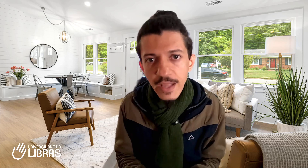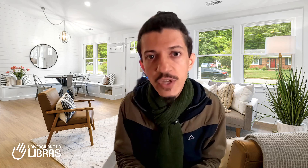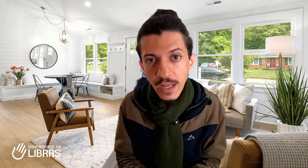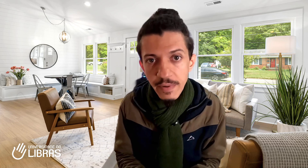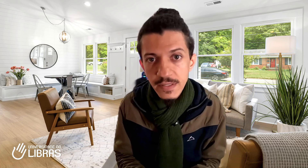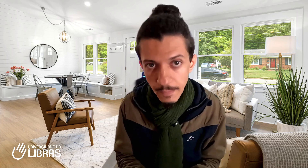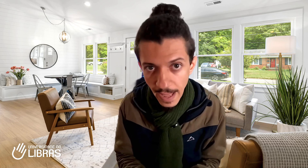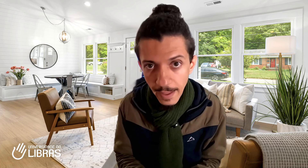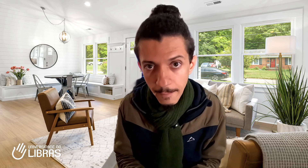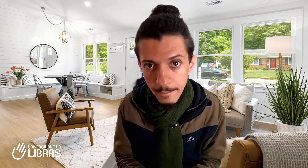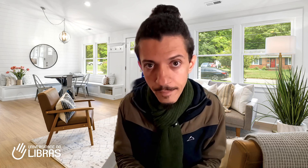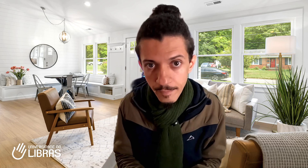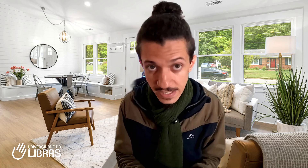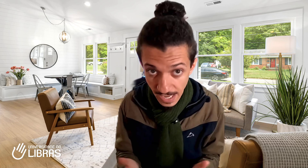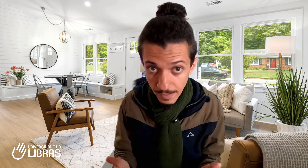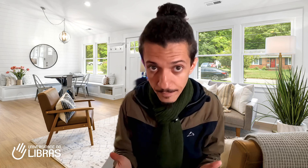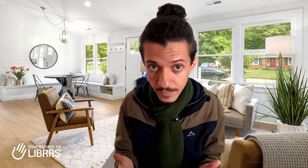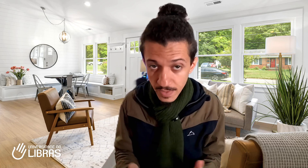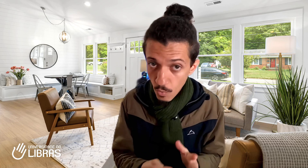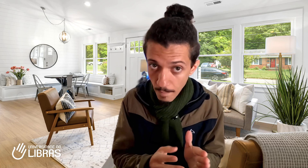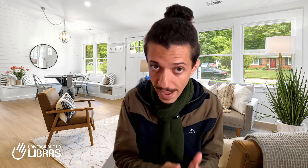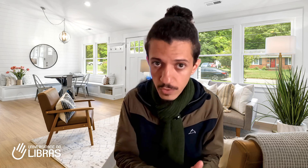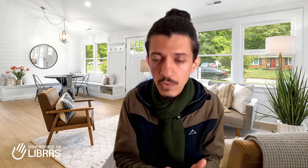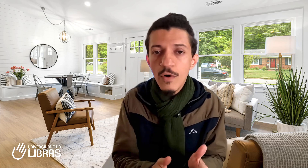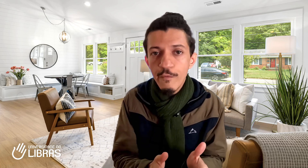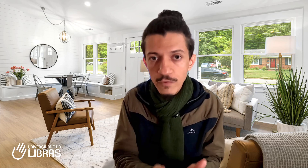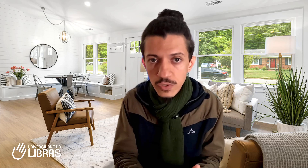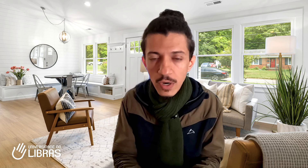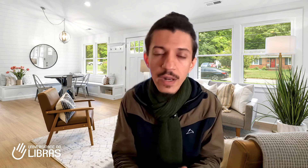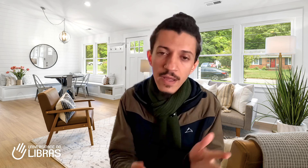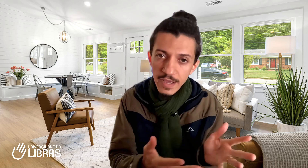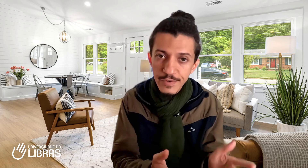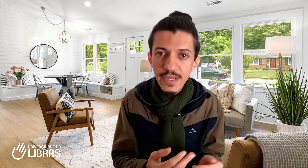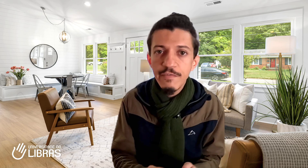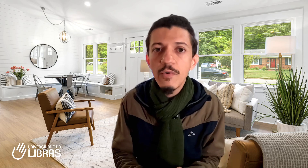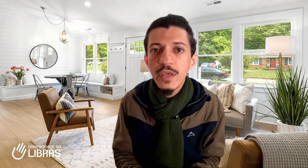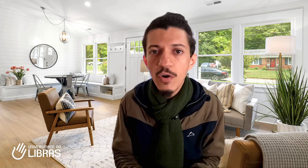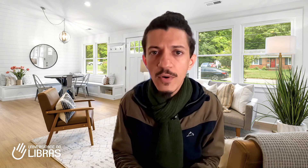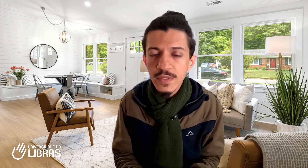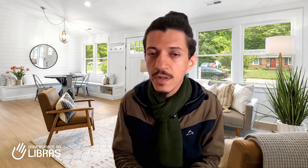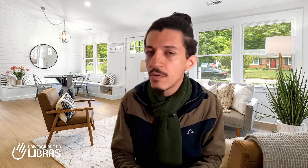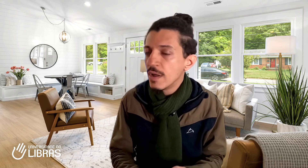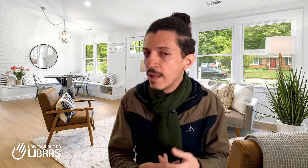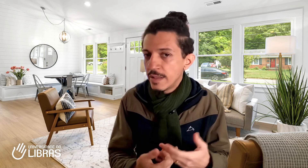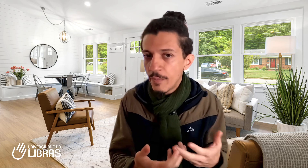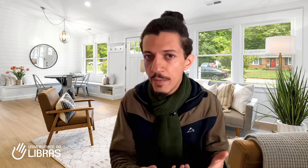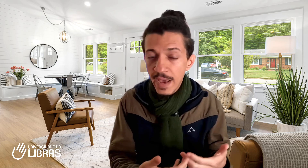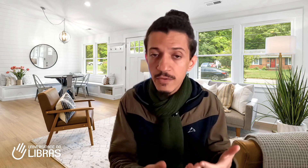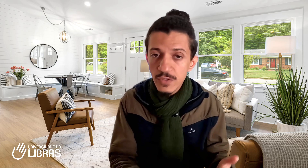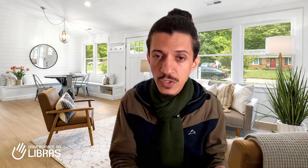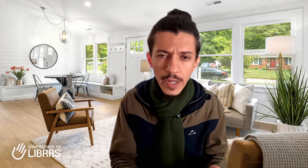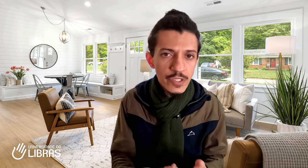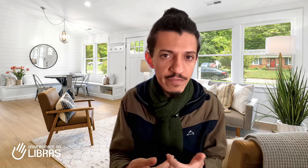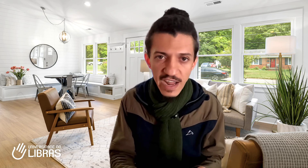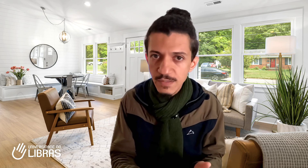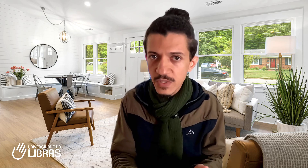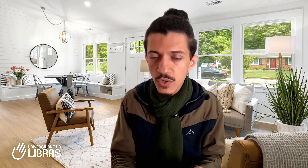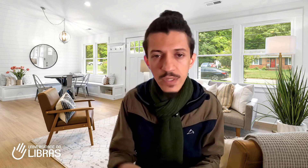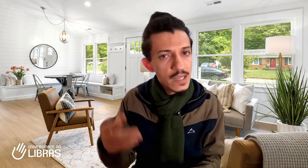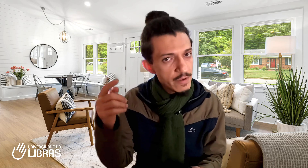em Libras também. Percebe? Então, o método funciona e você viu aqui eu mostrando depoimentos e histórias de várias pessoas, você